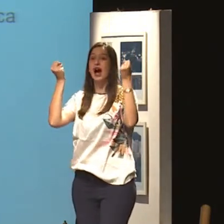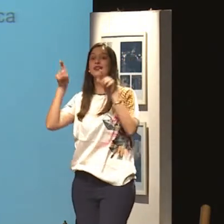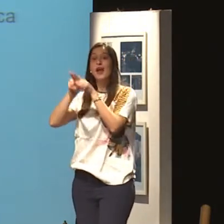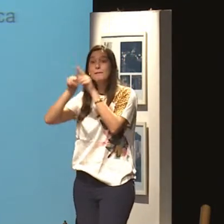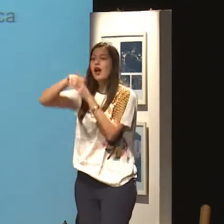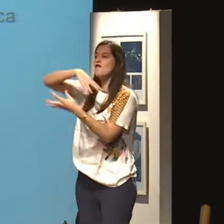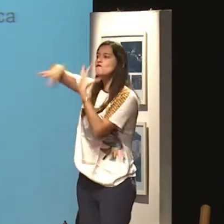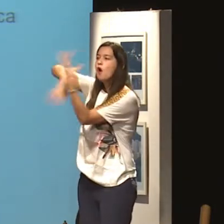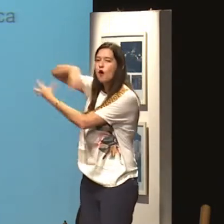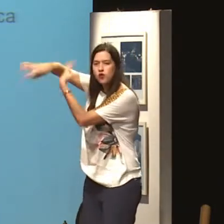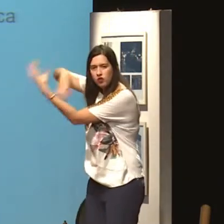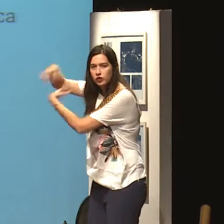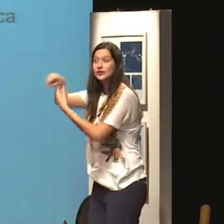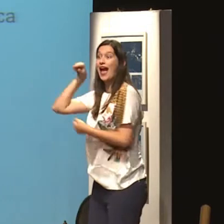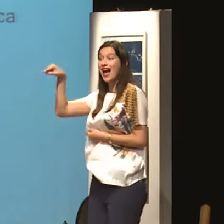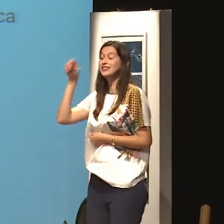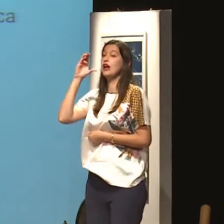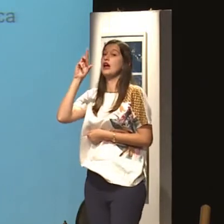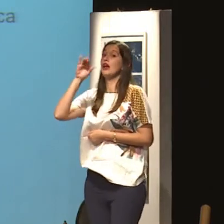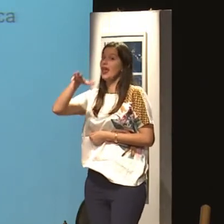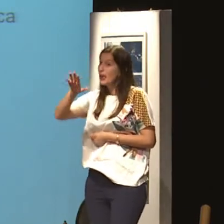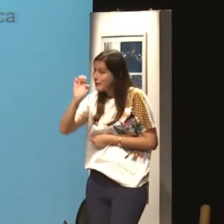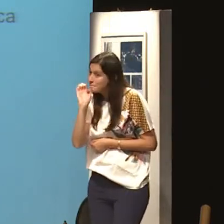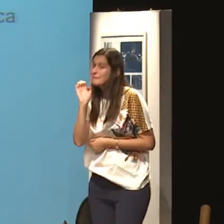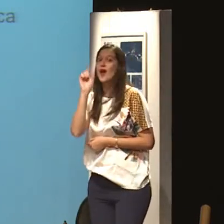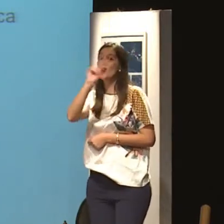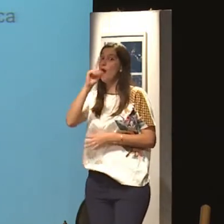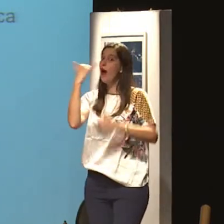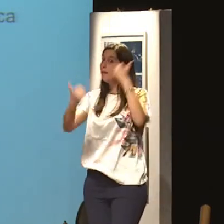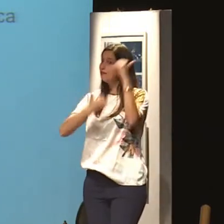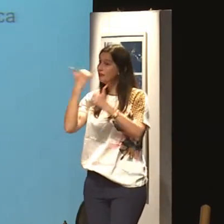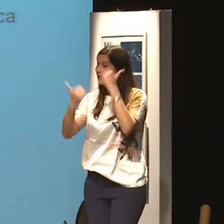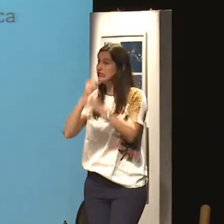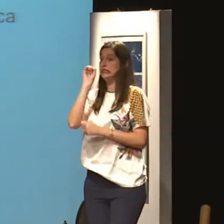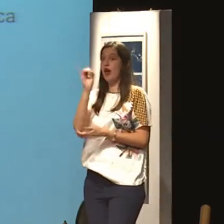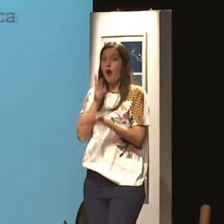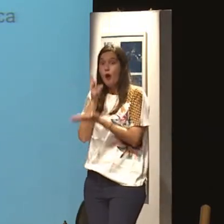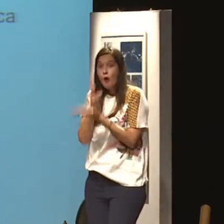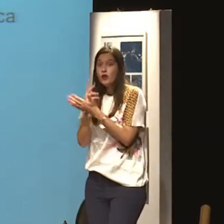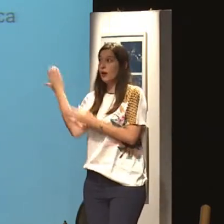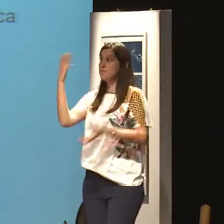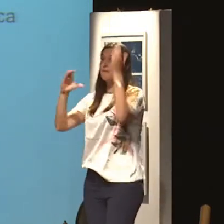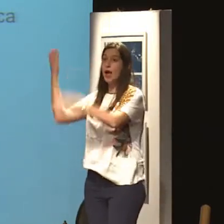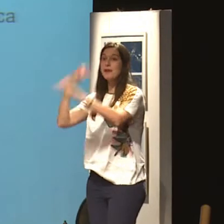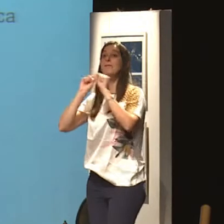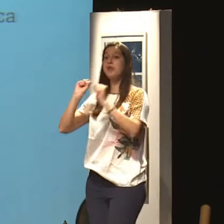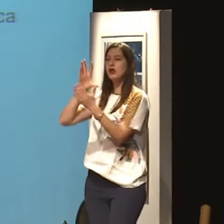faz calúnias, inventa calúnias. Isso é crime, isso não é brincadeira. Se